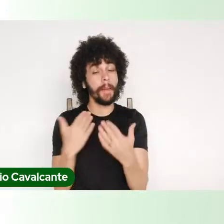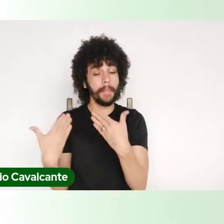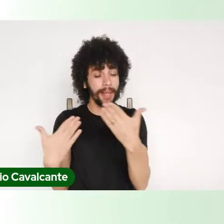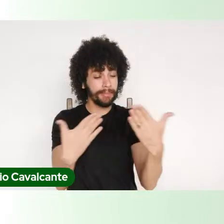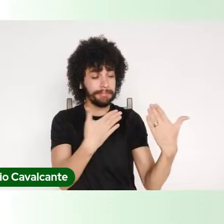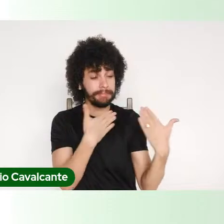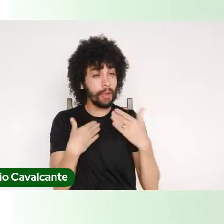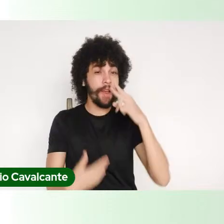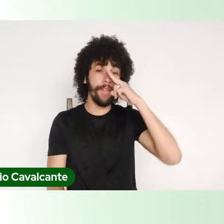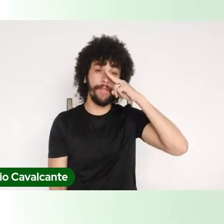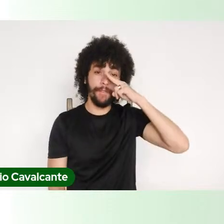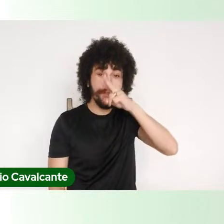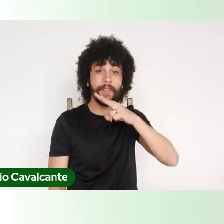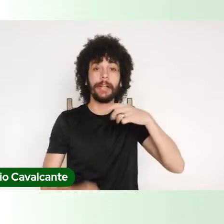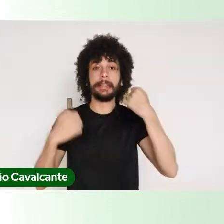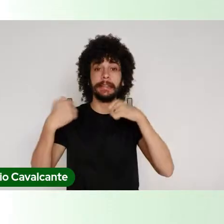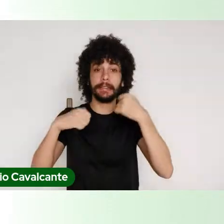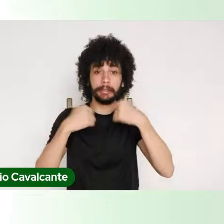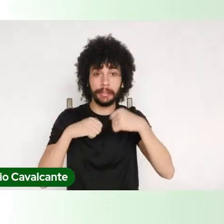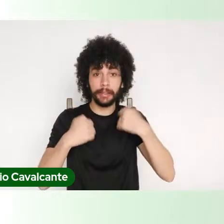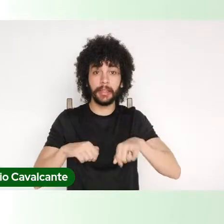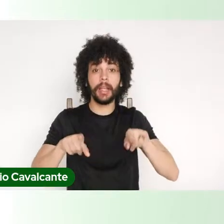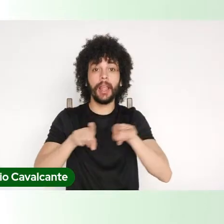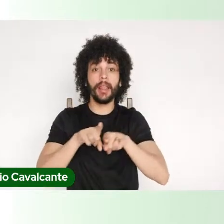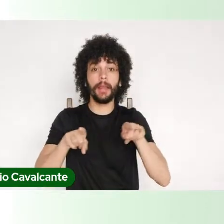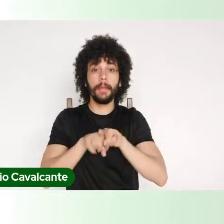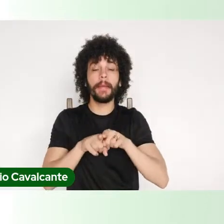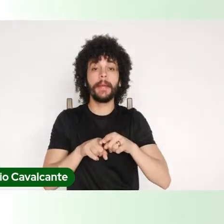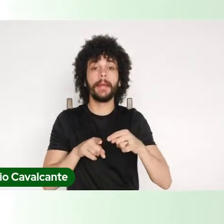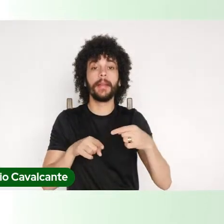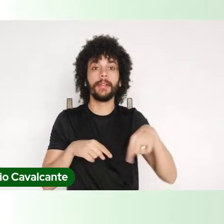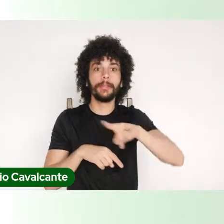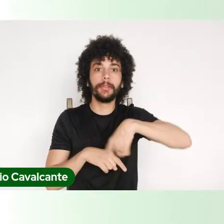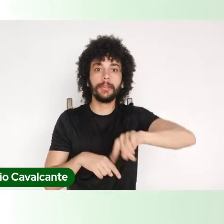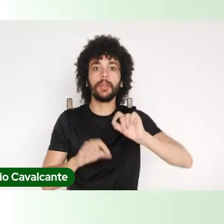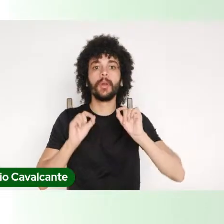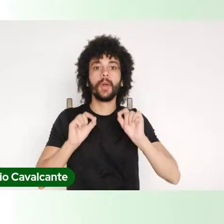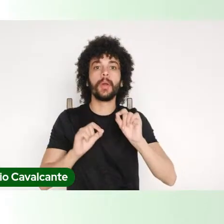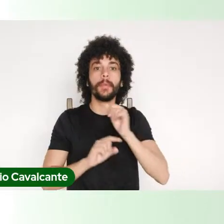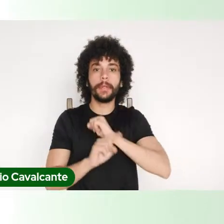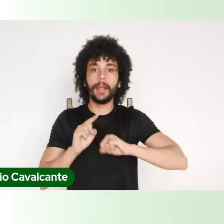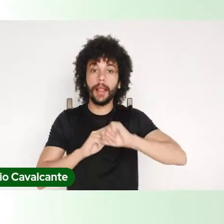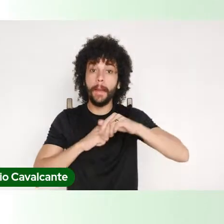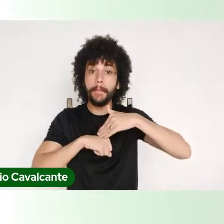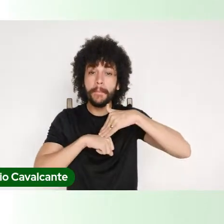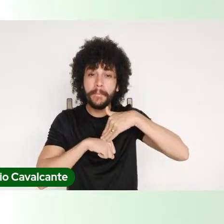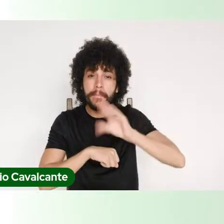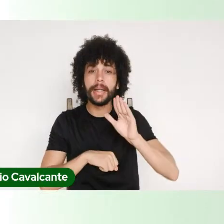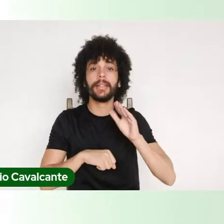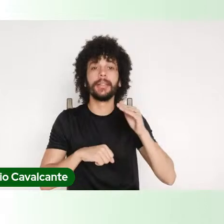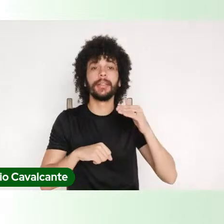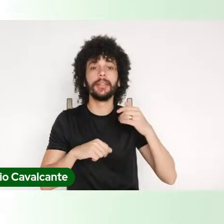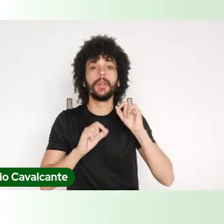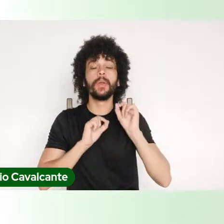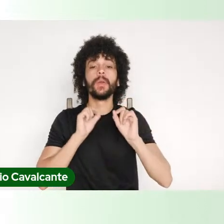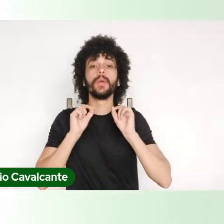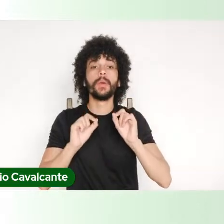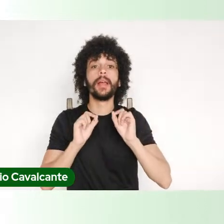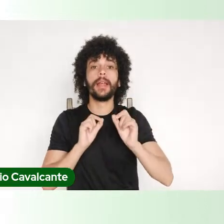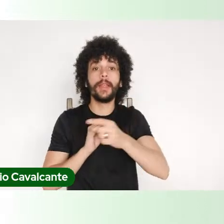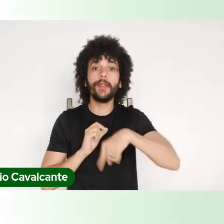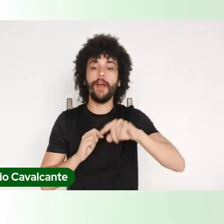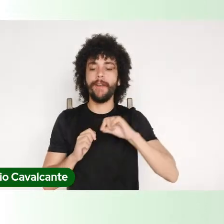sociedade, é necessário nós dizer muito à sociedade cada vez mais o que que nós